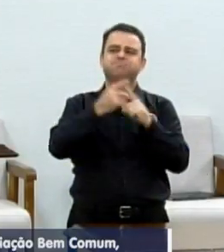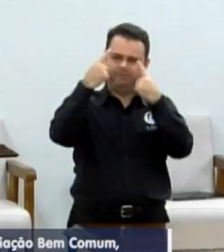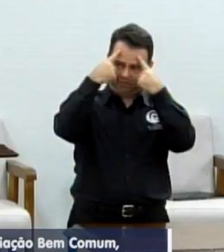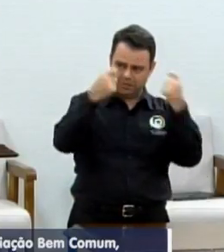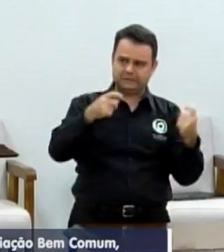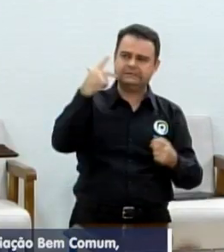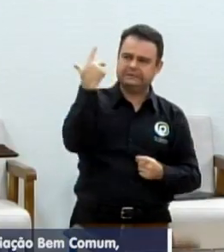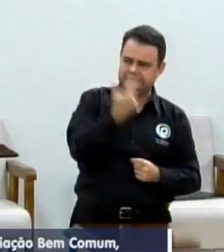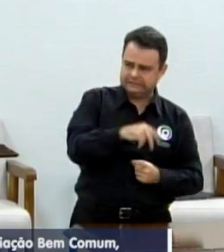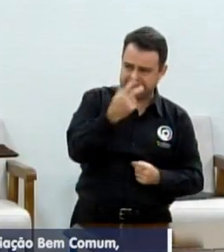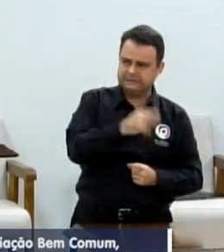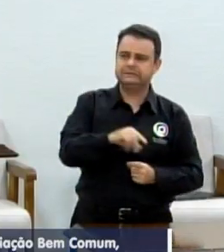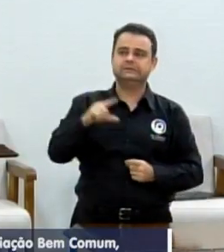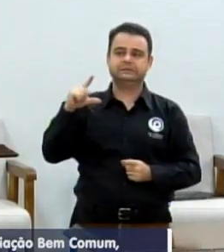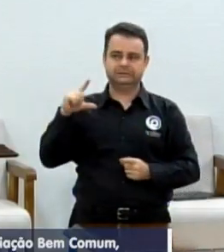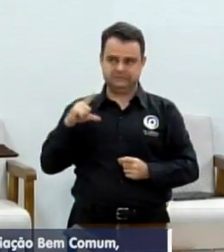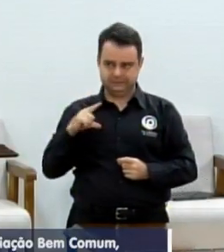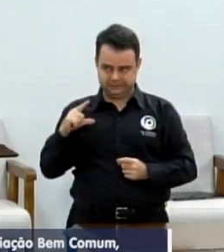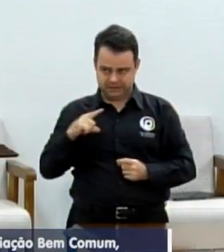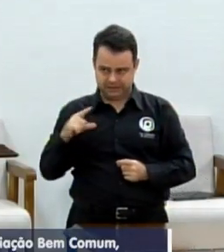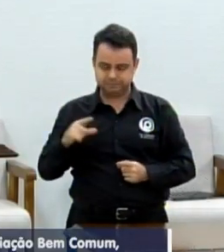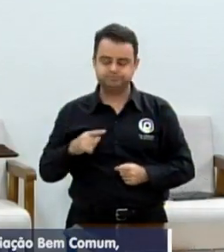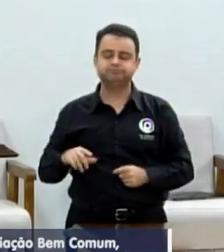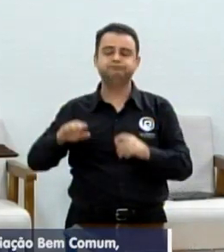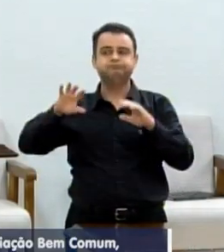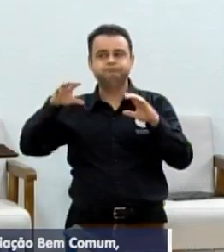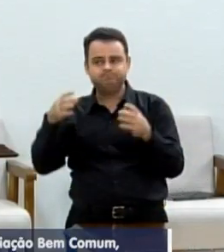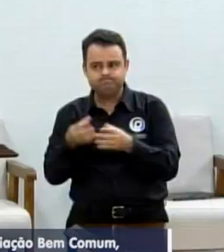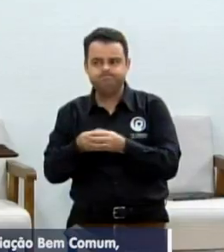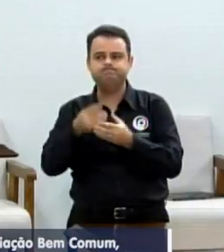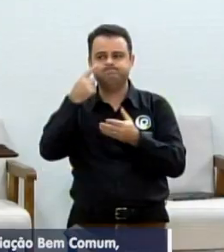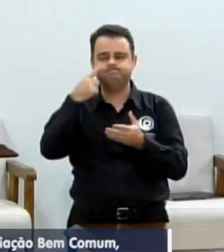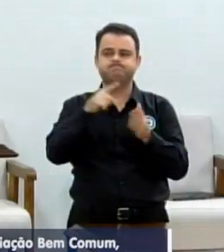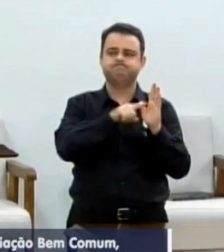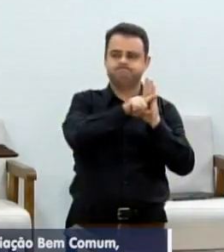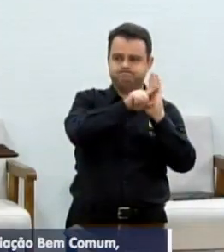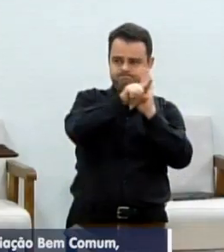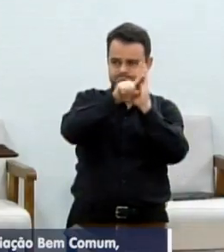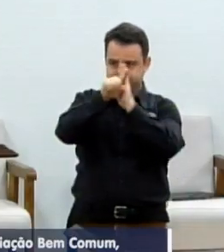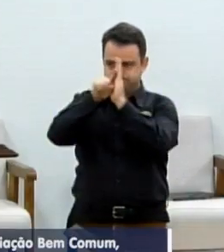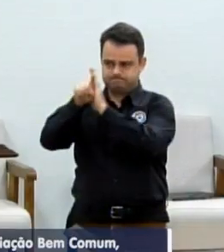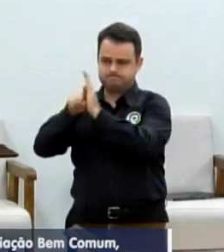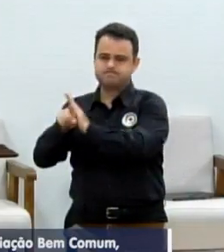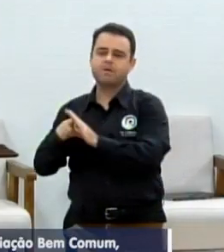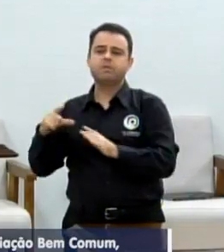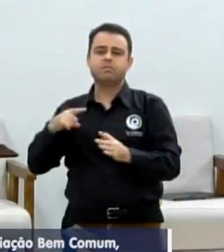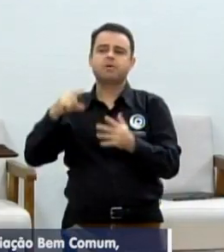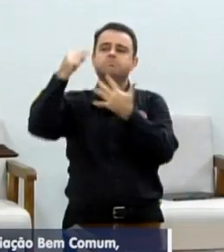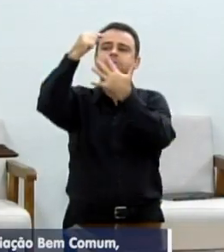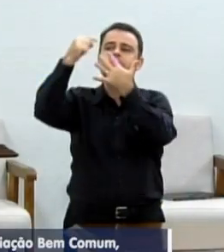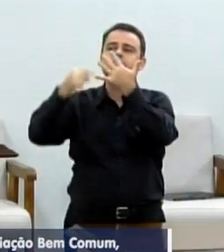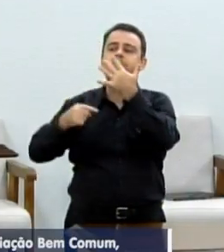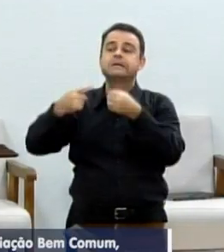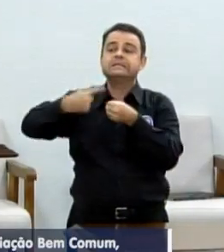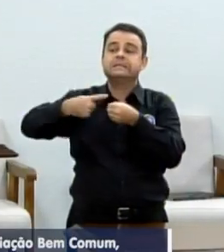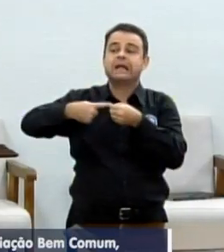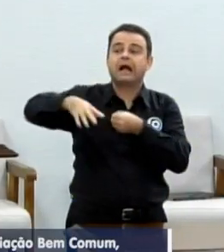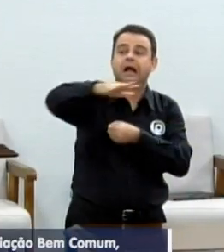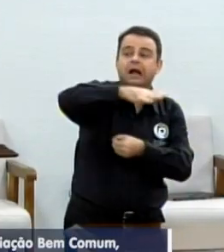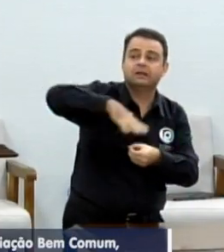foi feito um levantamento das demandas reprimidas no município,